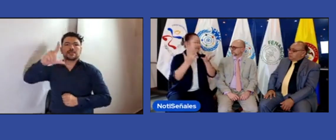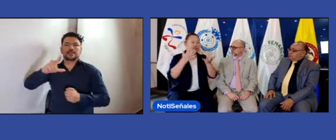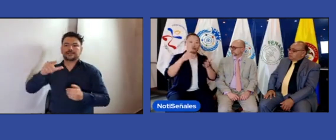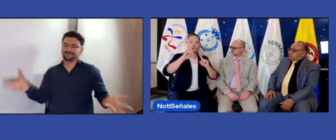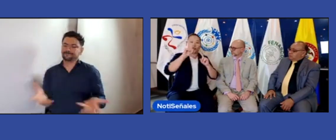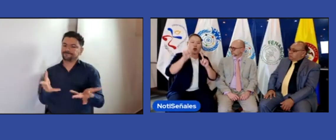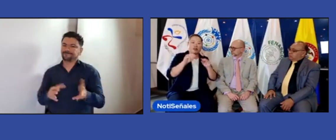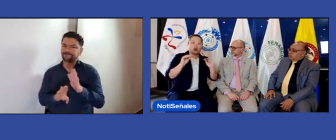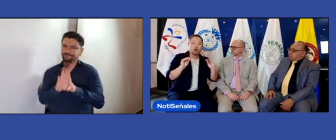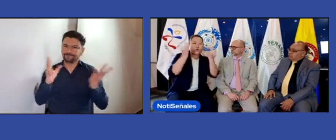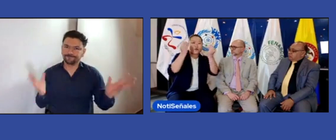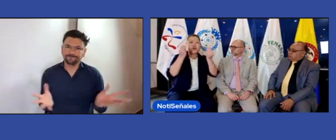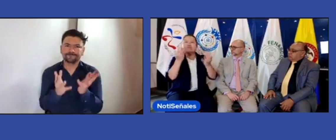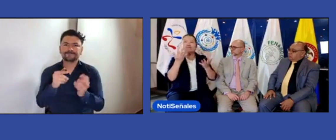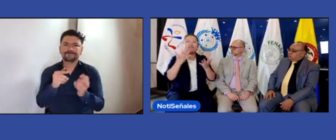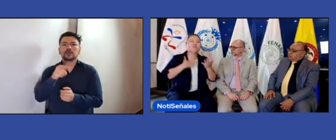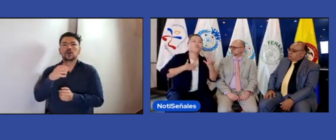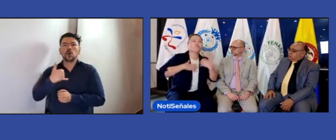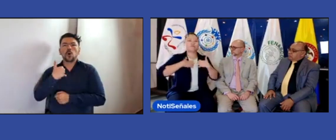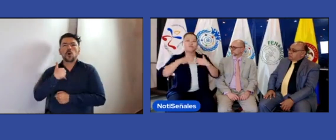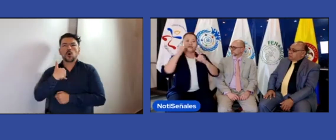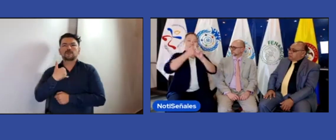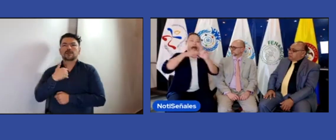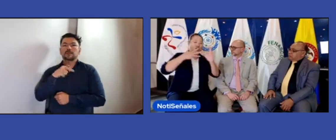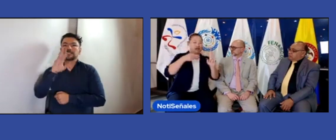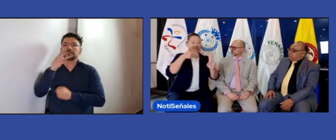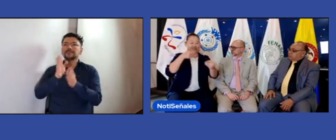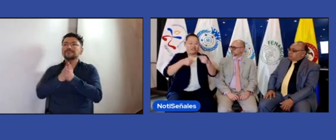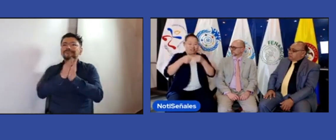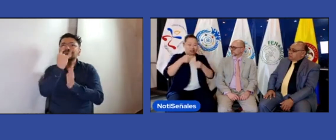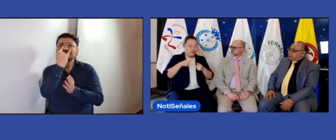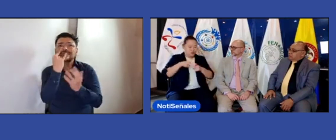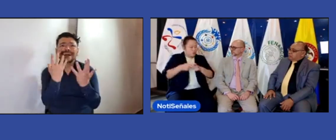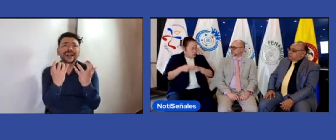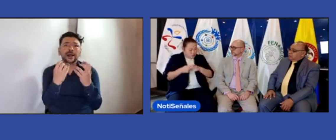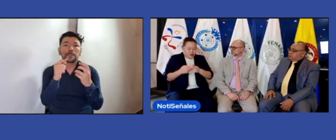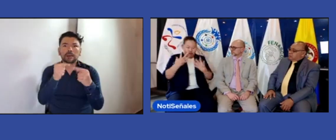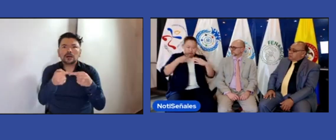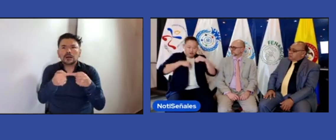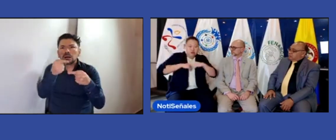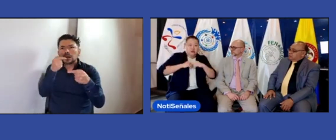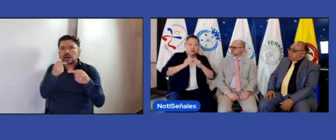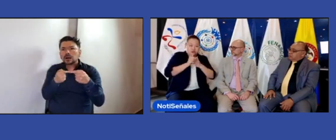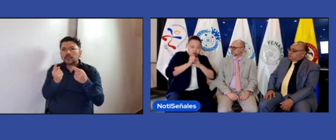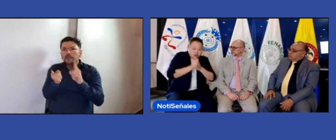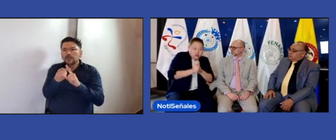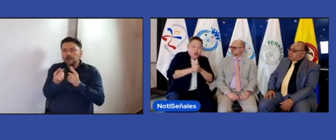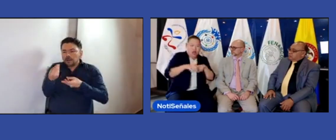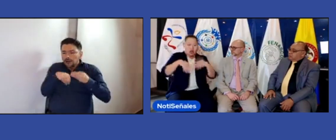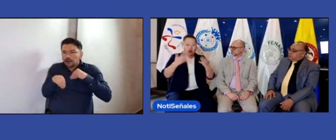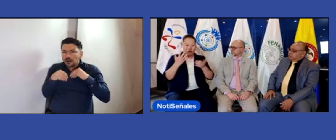que están con nosotros y nosotros, pues buscamos entonces ese trabajo